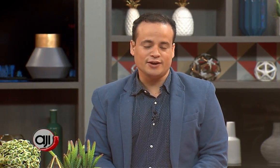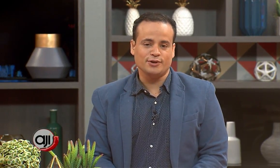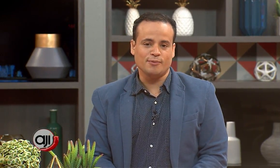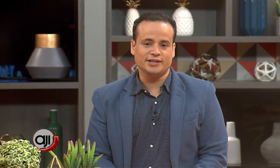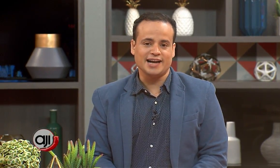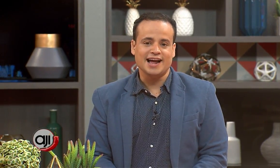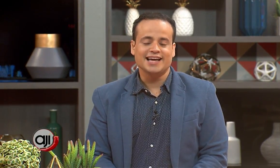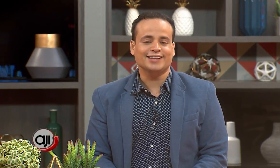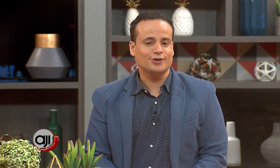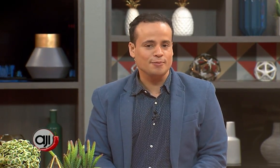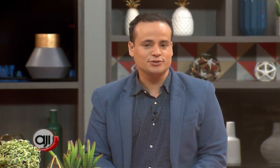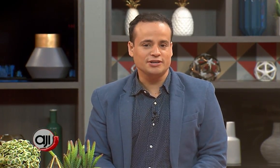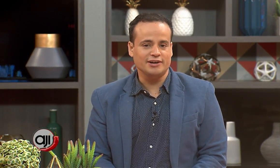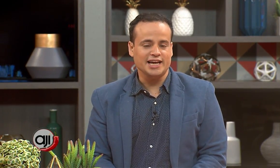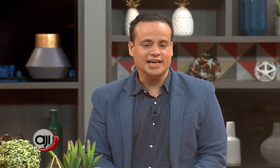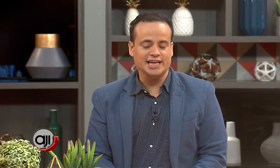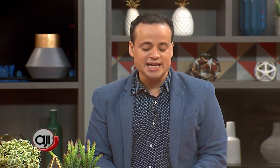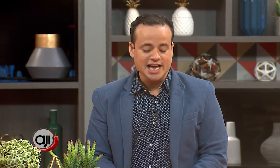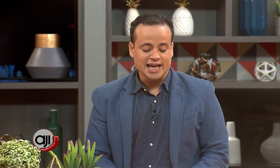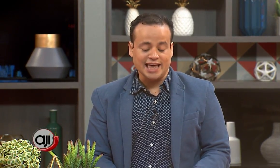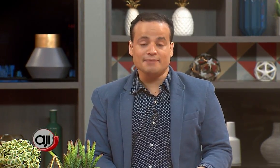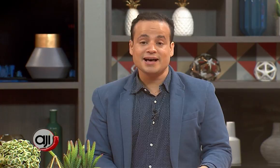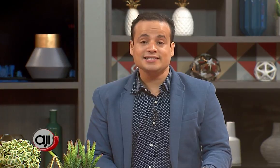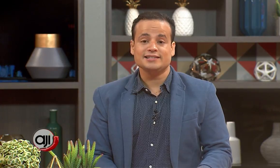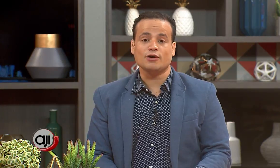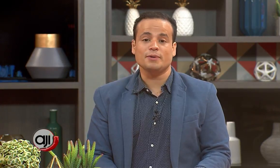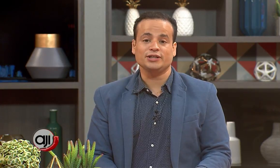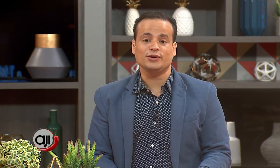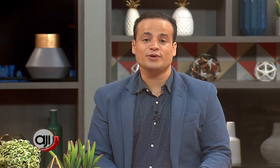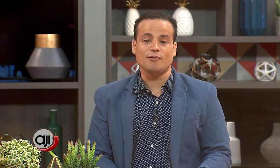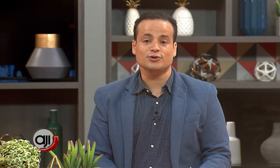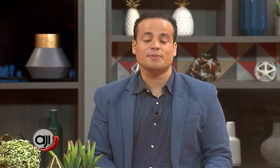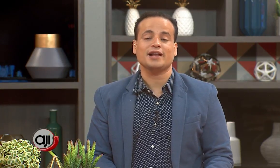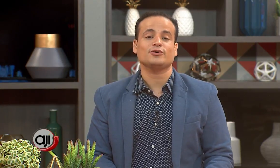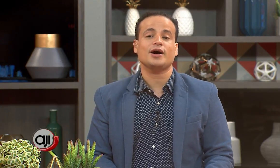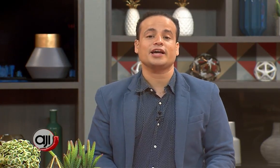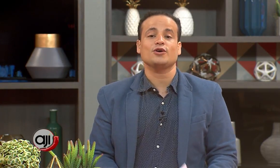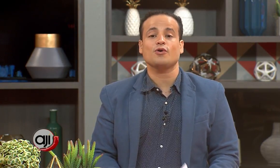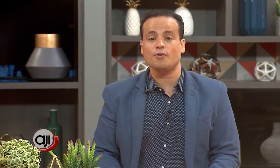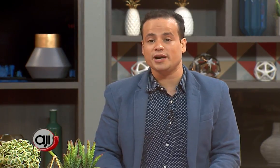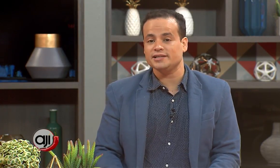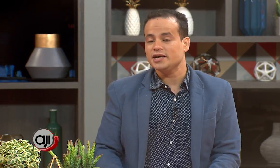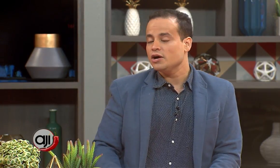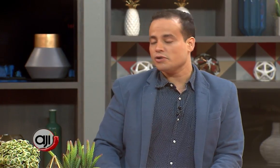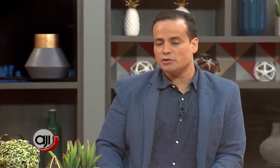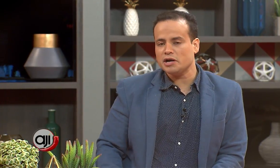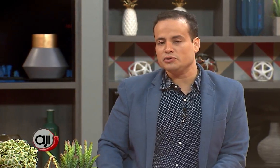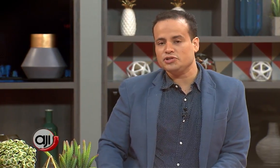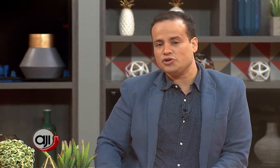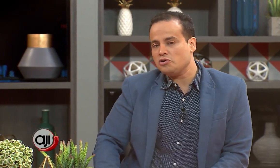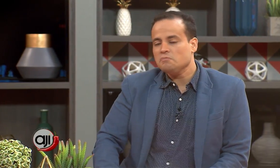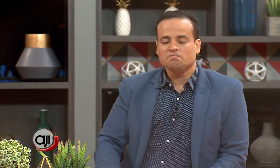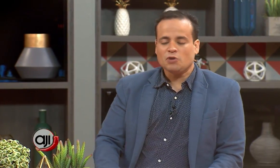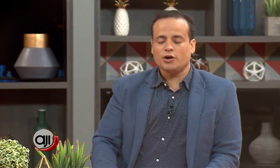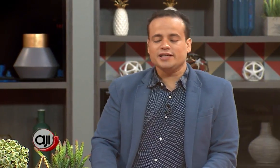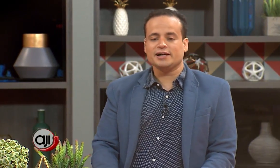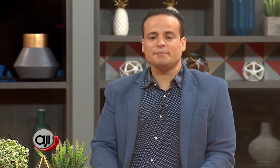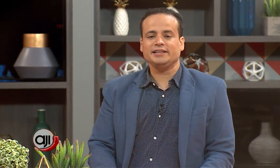nos demuestra que todo es posible y que además se ha convertido en una voz para todos aquellos jóvenes con alguna condición o que de repente